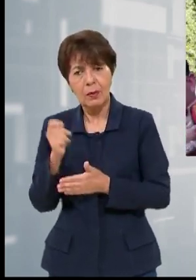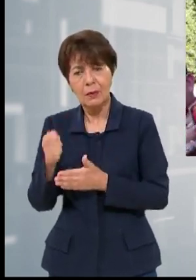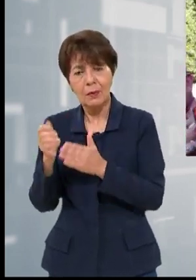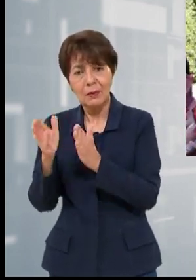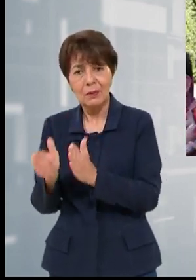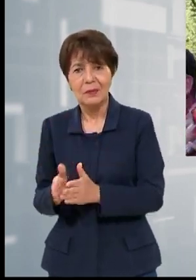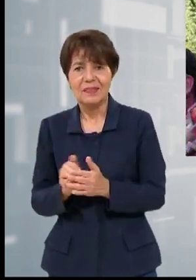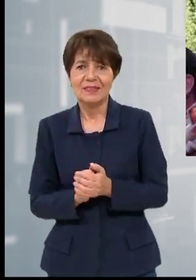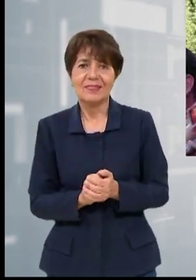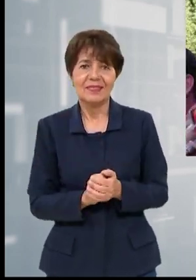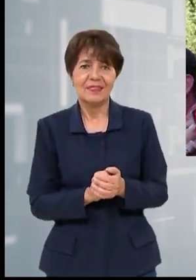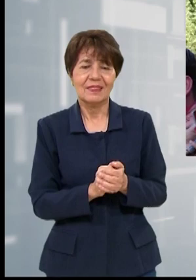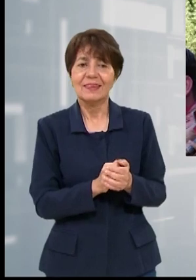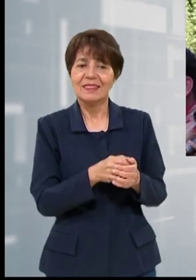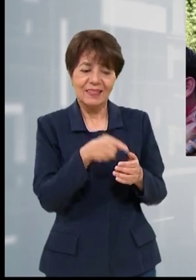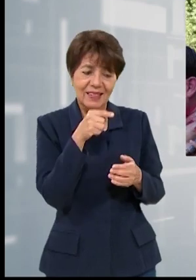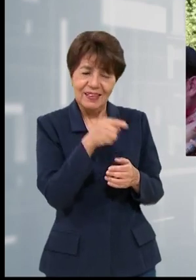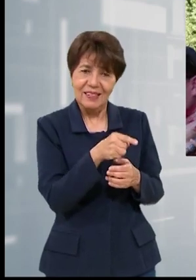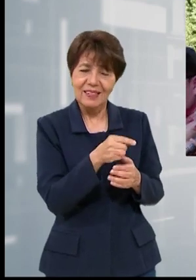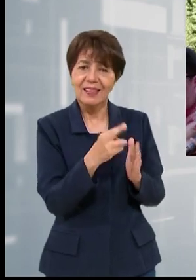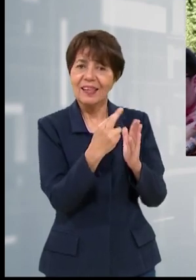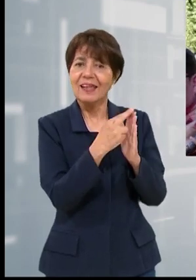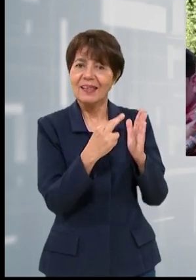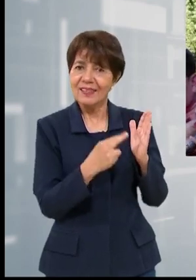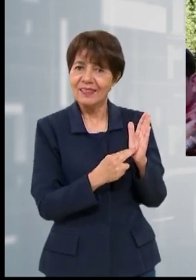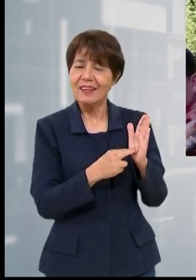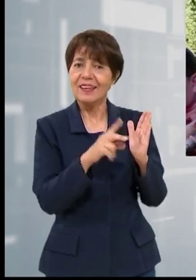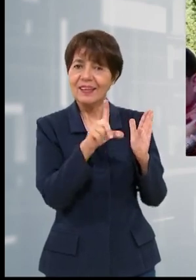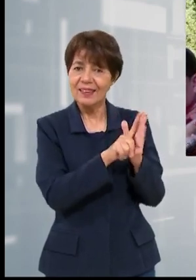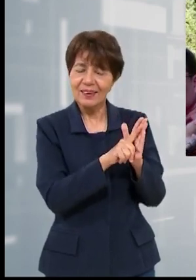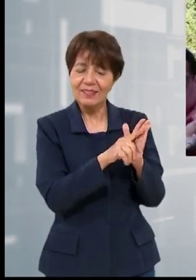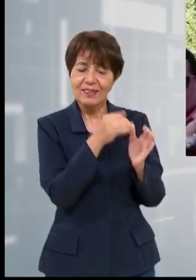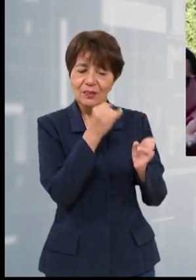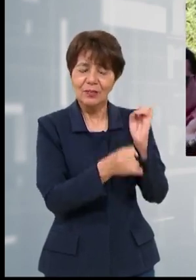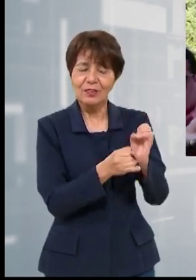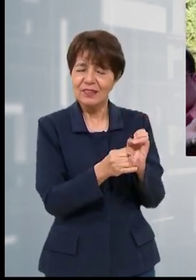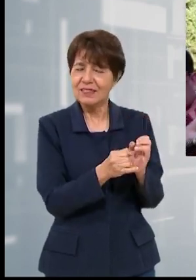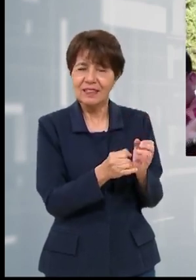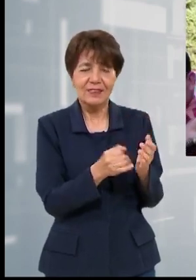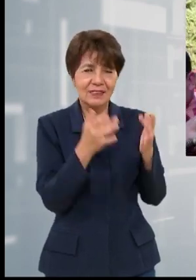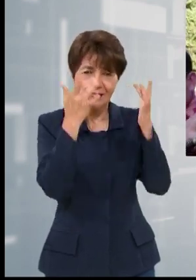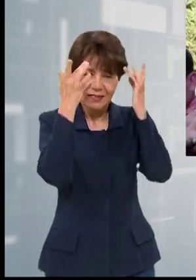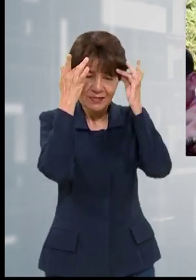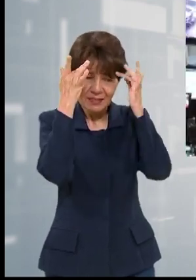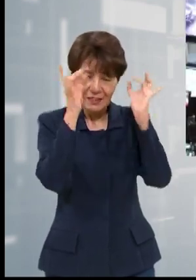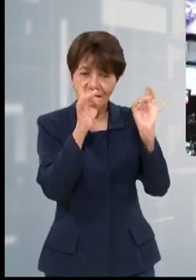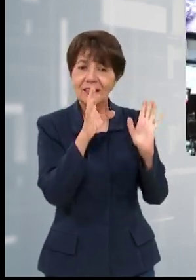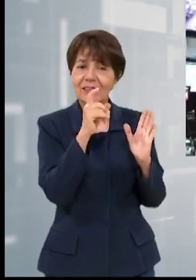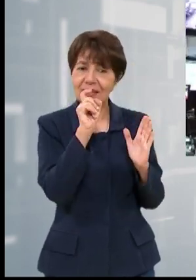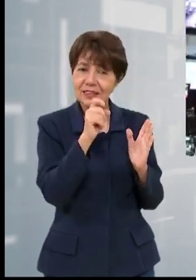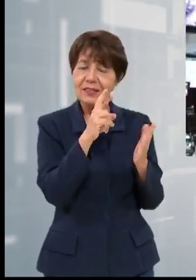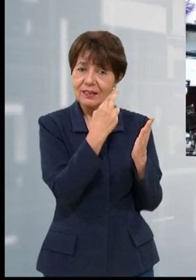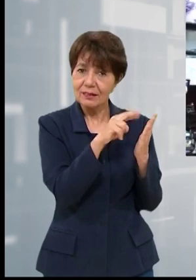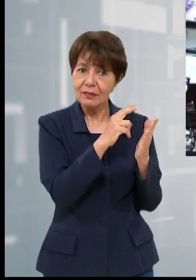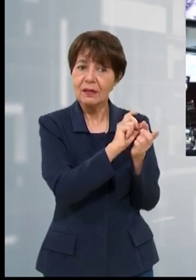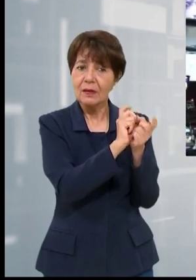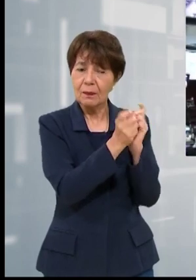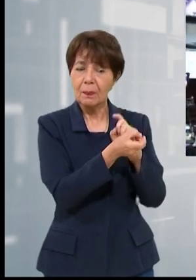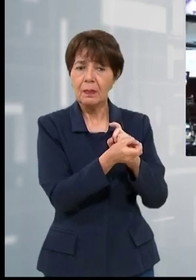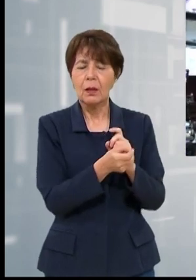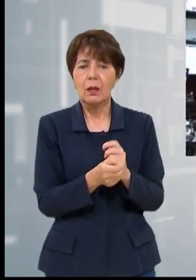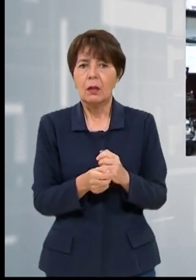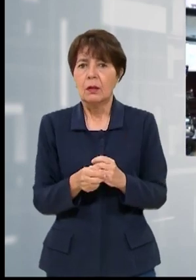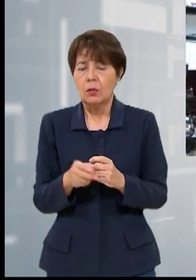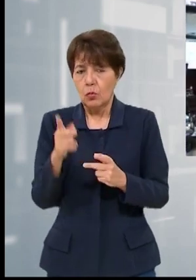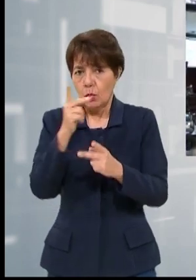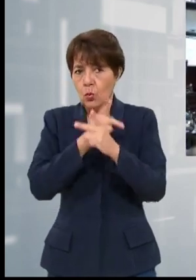judicial es pésimo y hay que hacer reformas y cambiar el sistema judicial. Eso es lo principal. Las tensiones aumentan